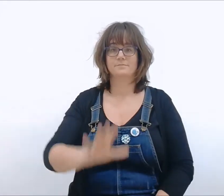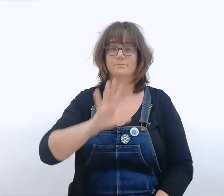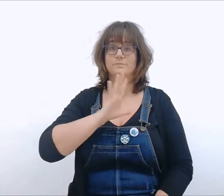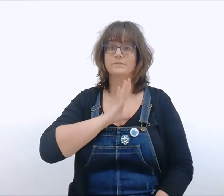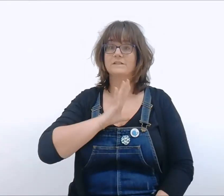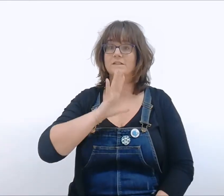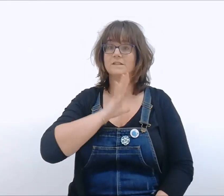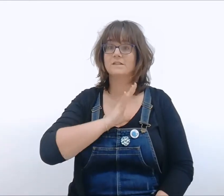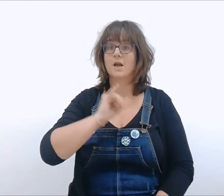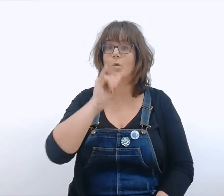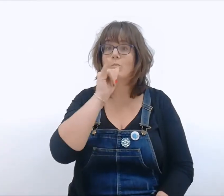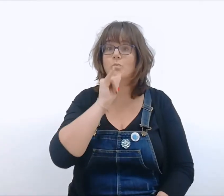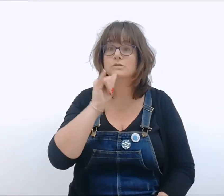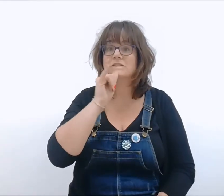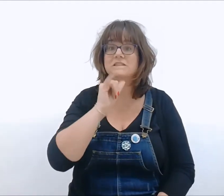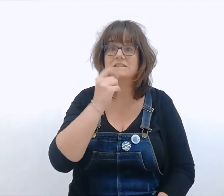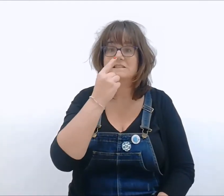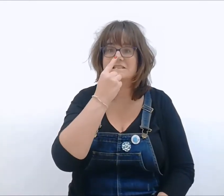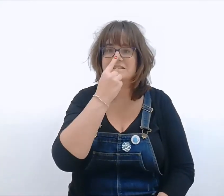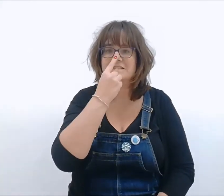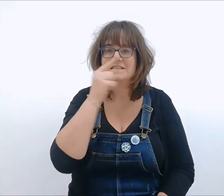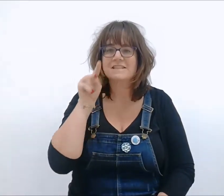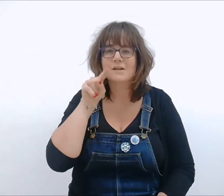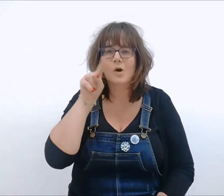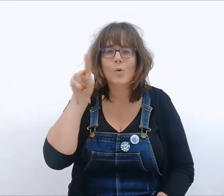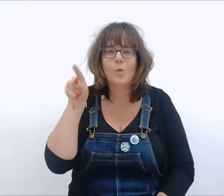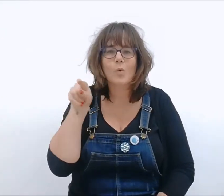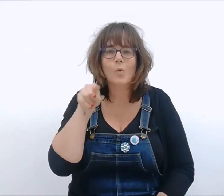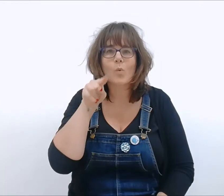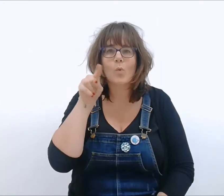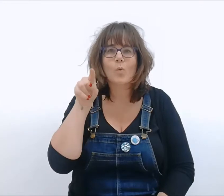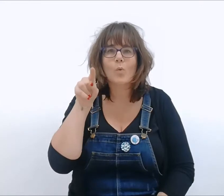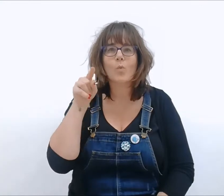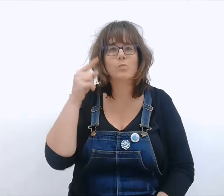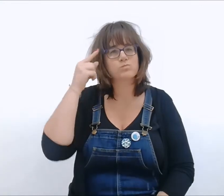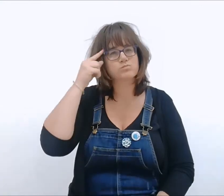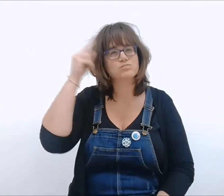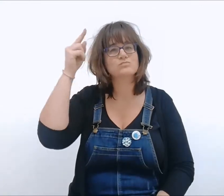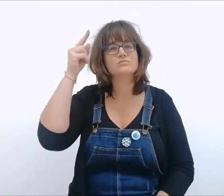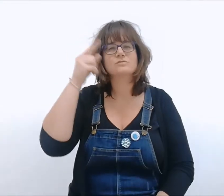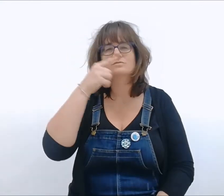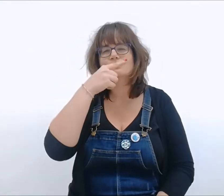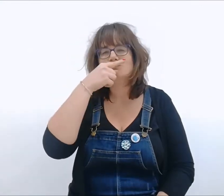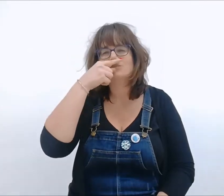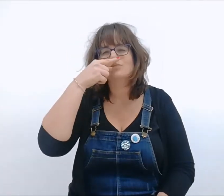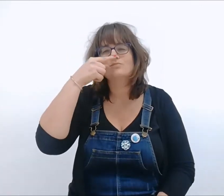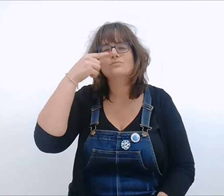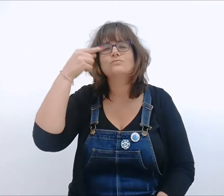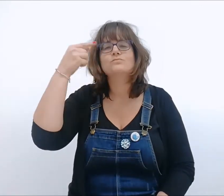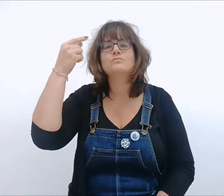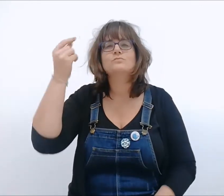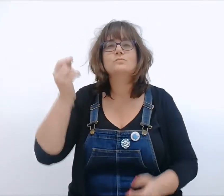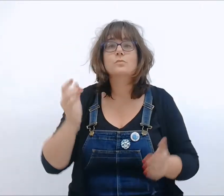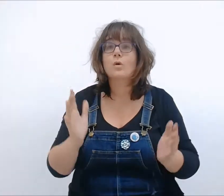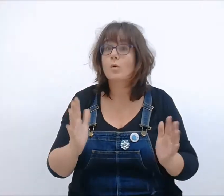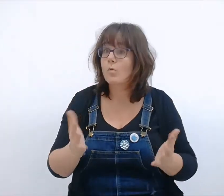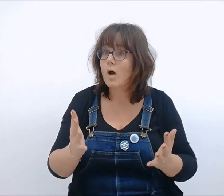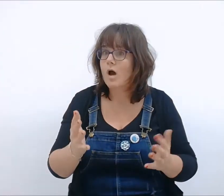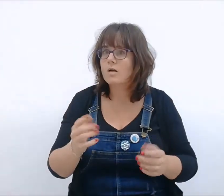J'ai un petit nez rond pour sentir ce qui est